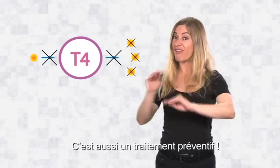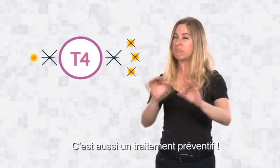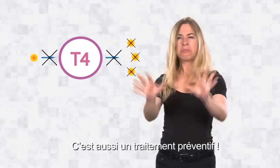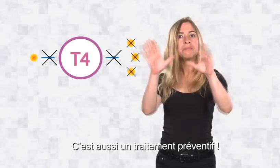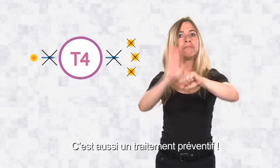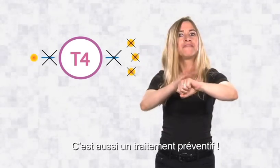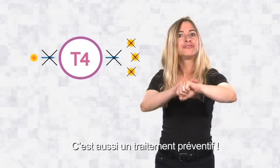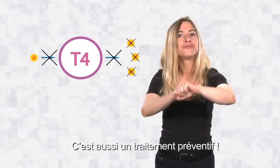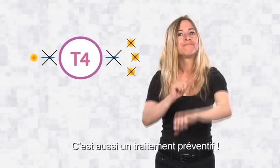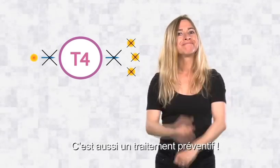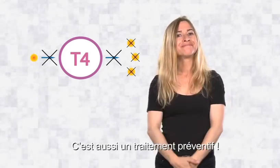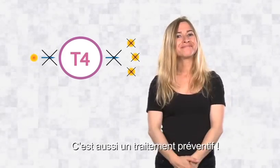C'est aussi un traitement préventif.